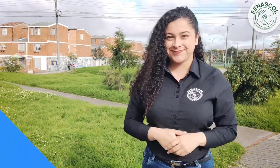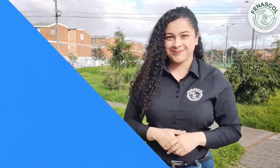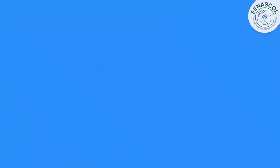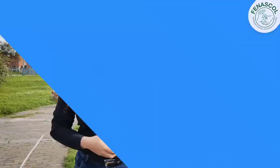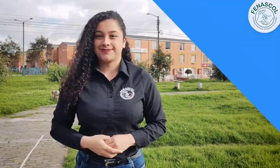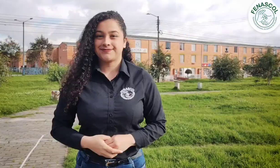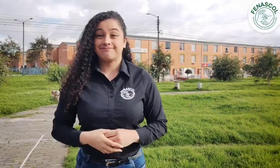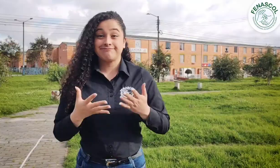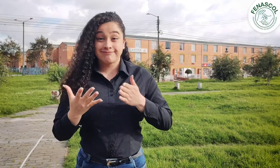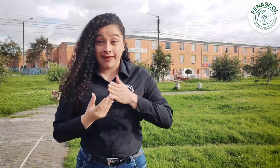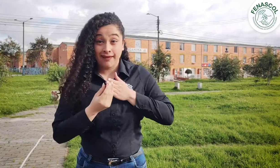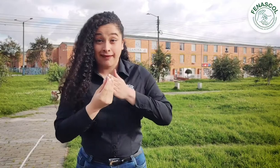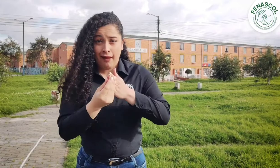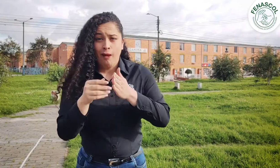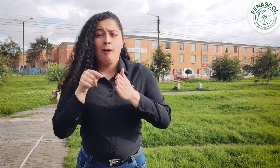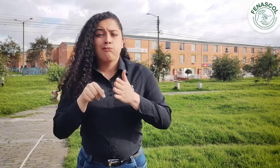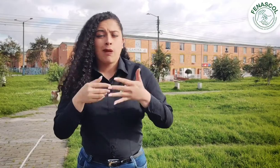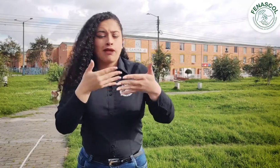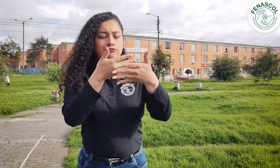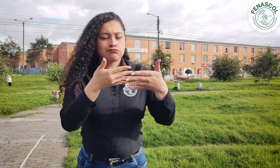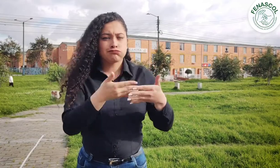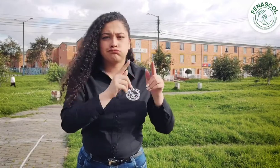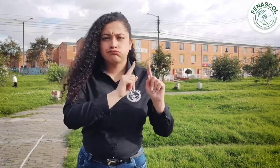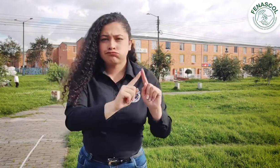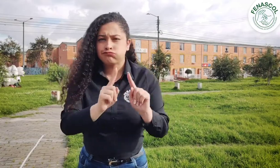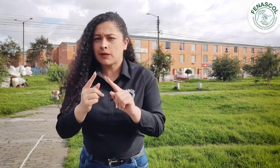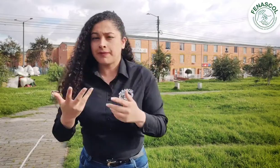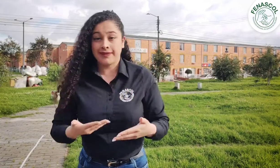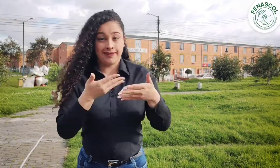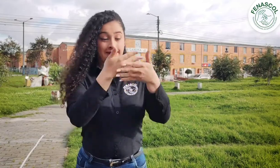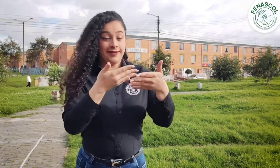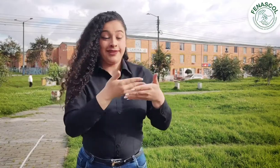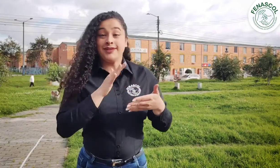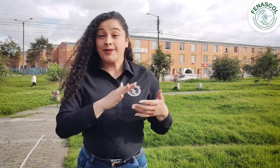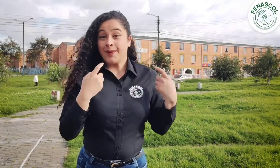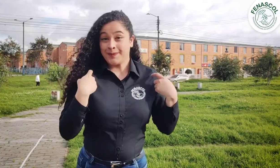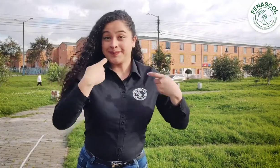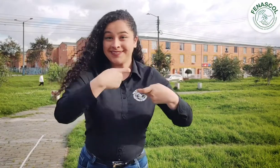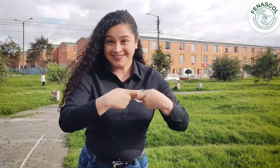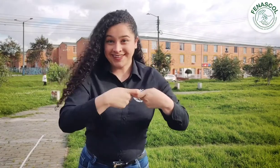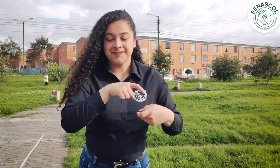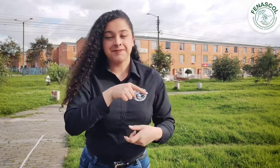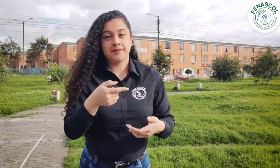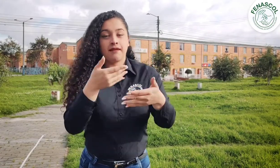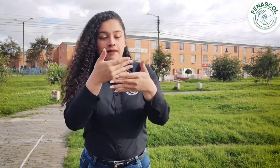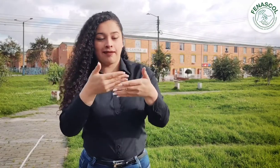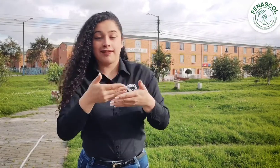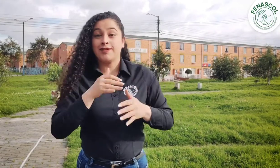Esta guía cuenta con traducciones en español, inglés,